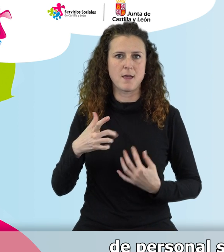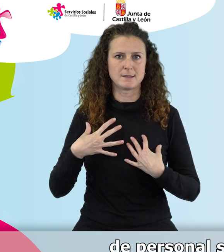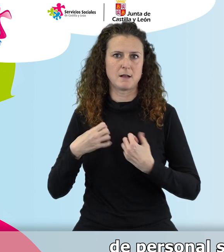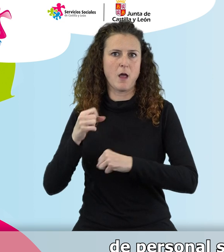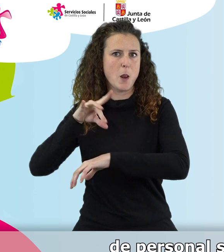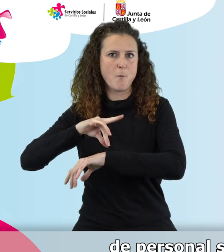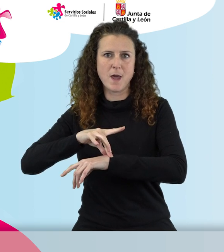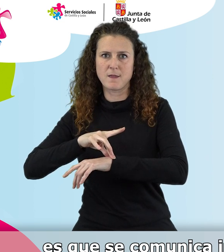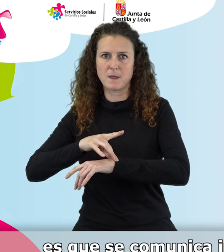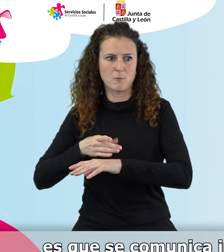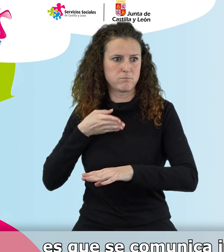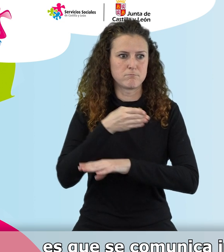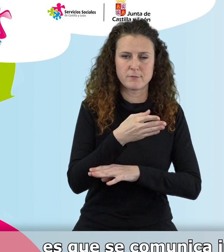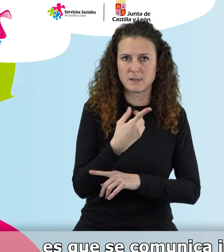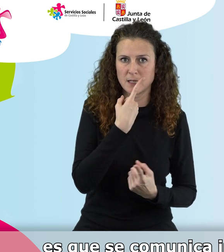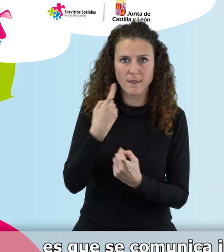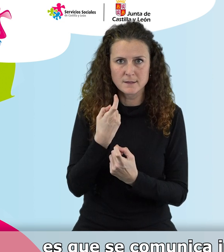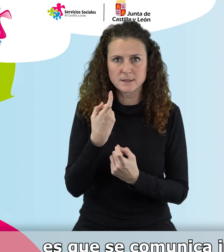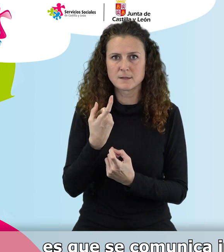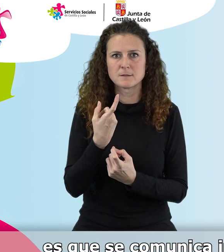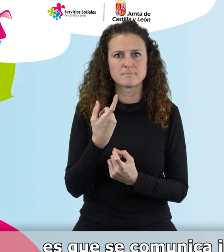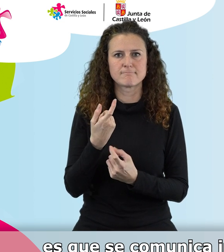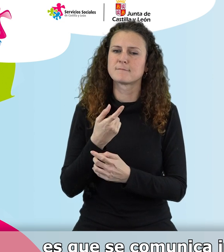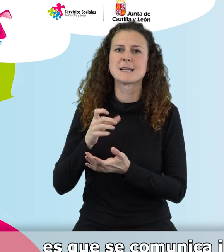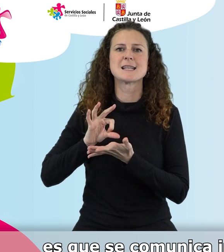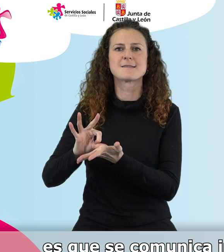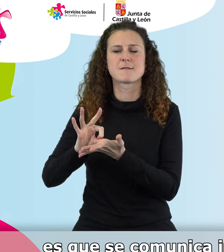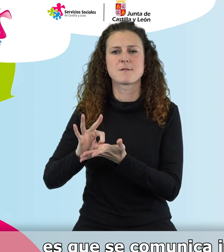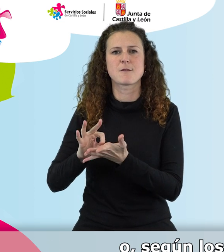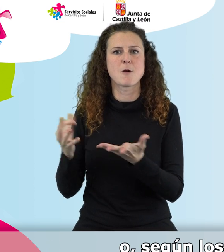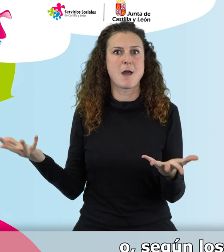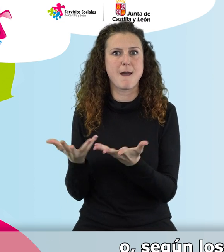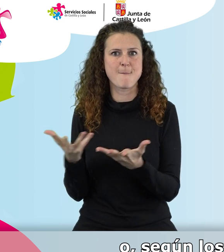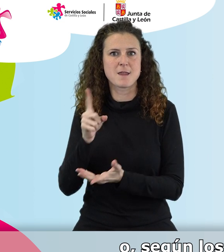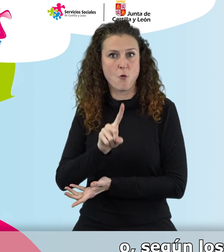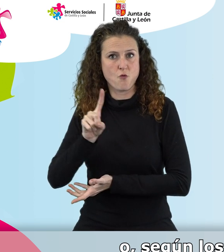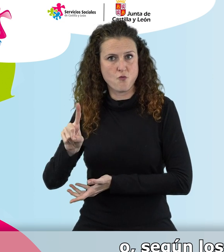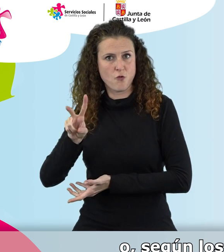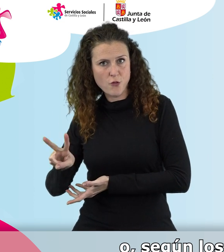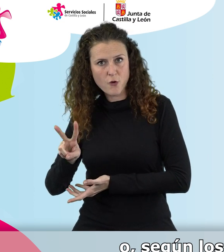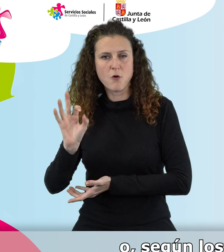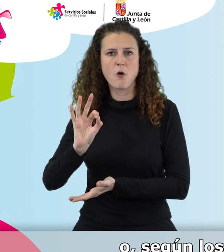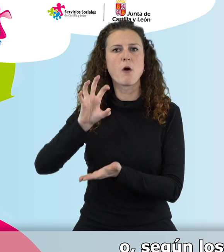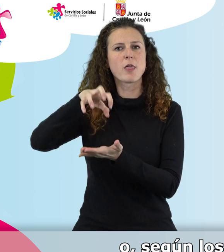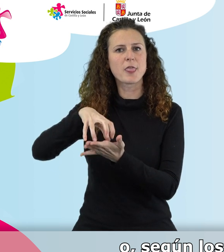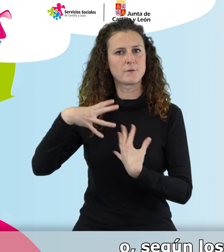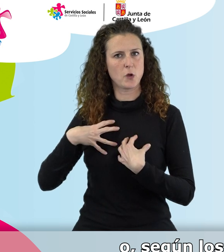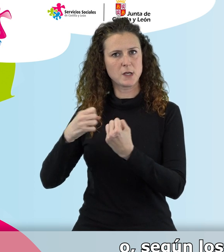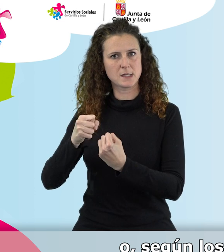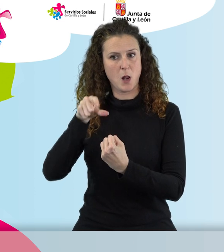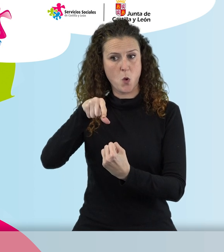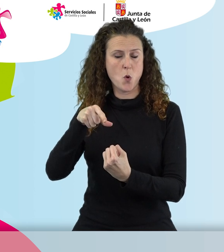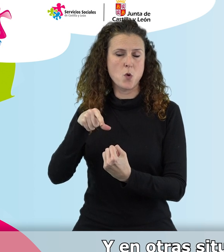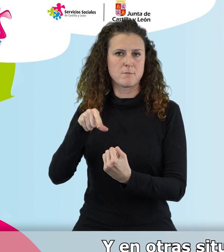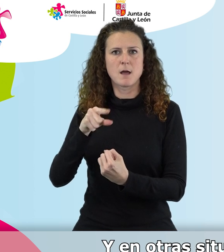se hace, lógicamente, es que se comunique inmediatamente al servicio de emergencias 112 o, según los casos, al centro de salud de la persona.